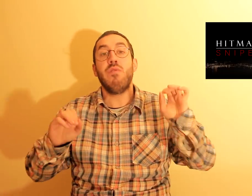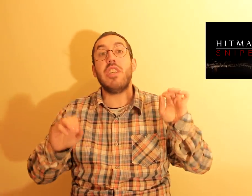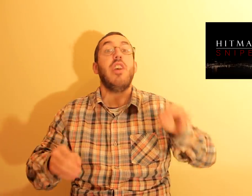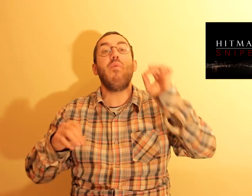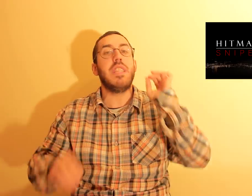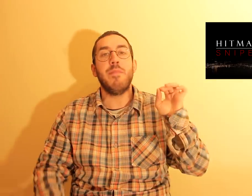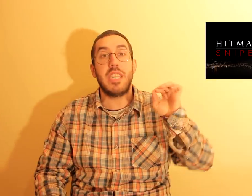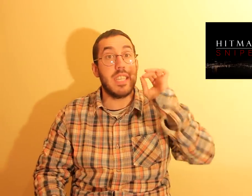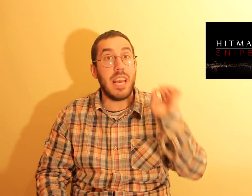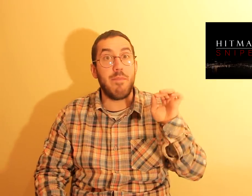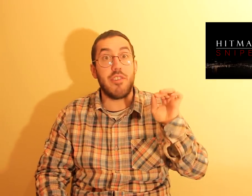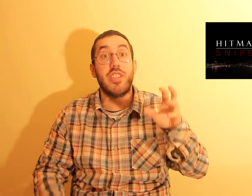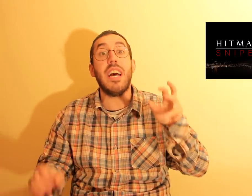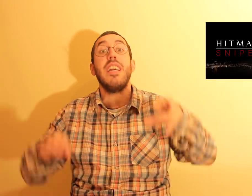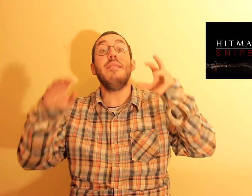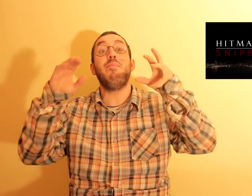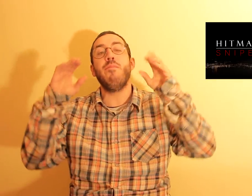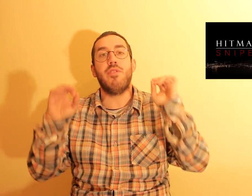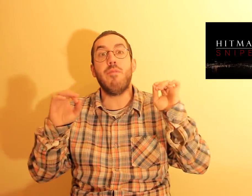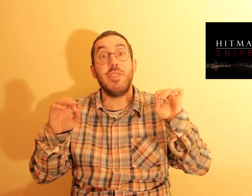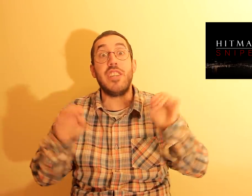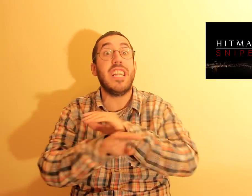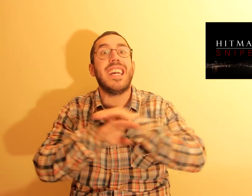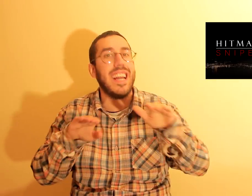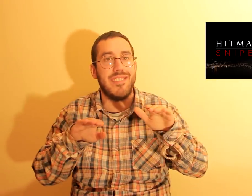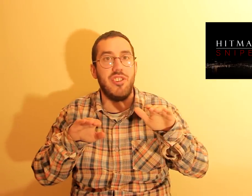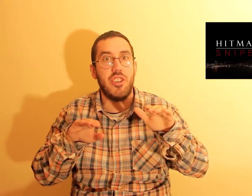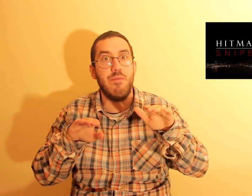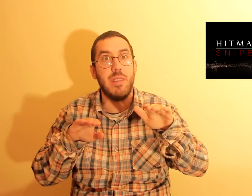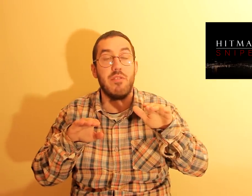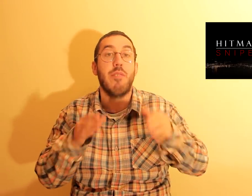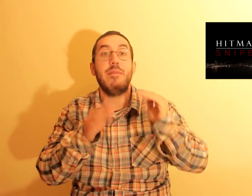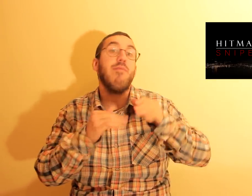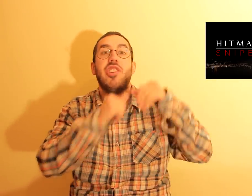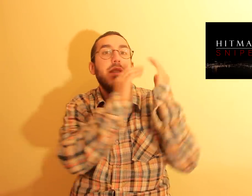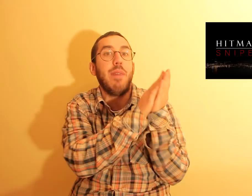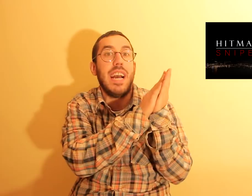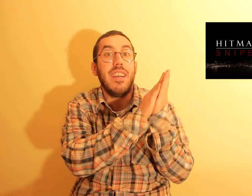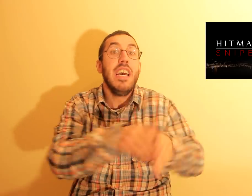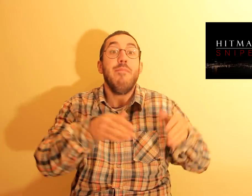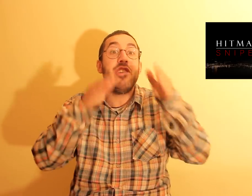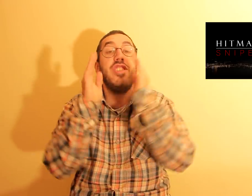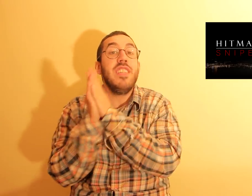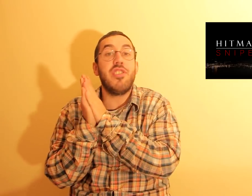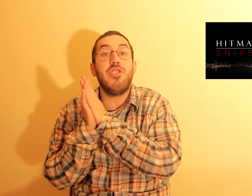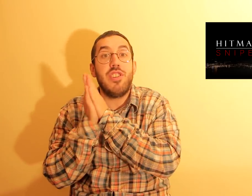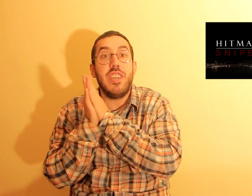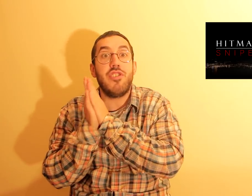Um deles é o Hitman Sniper, que está em promoção, pois é, está grátis neste momento. Normalmente vocês têm que pagar, mas nestes dias